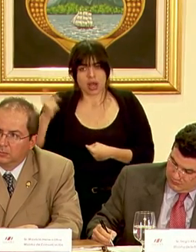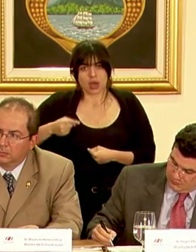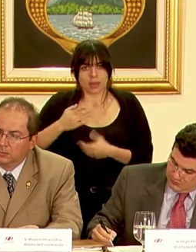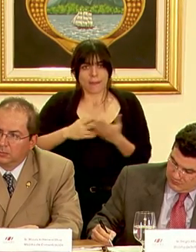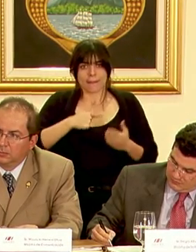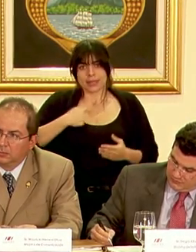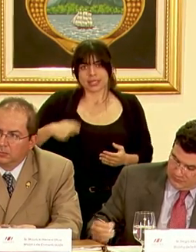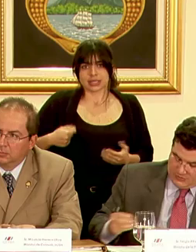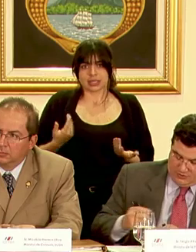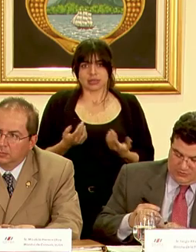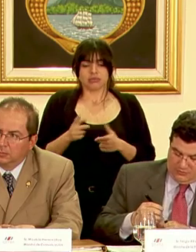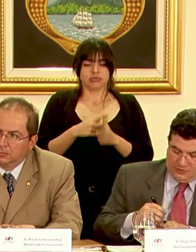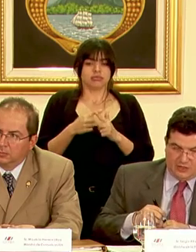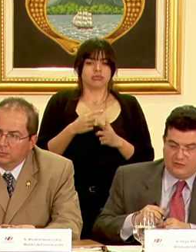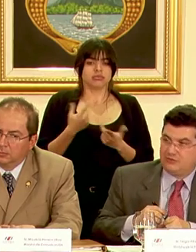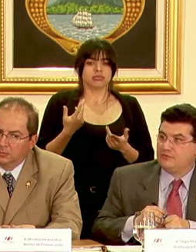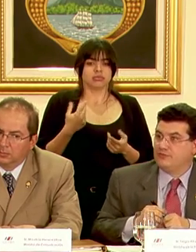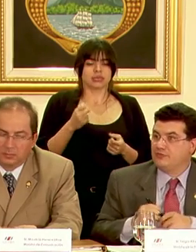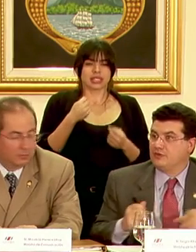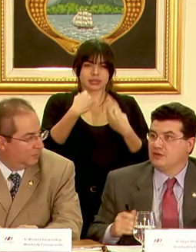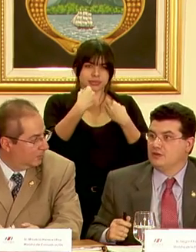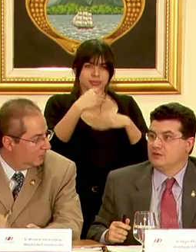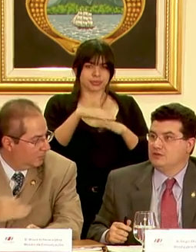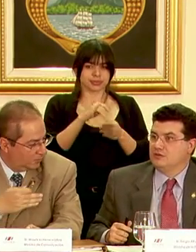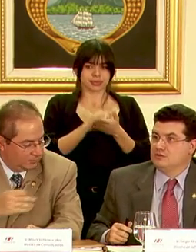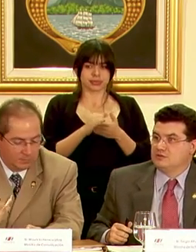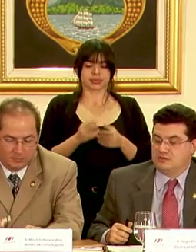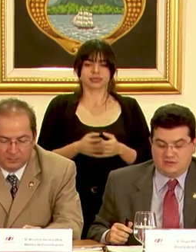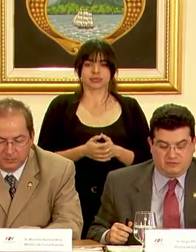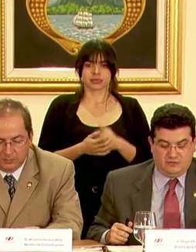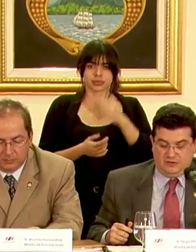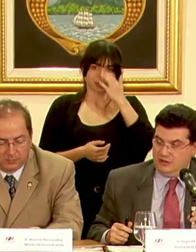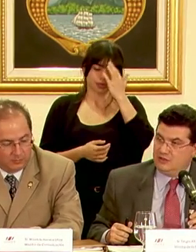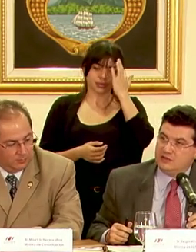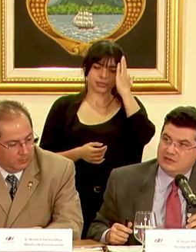del presidente no entendemos que fue lo que pasó en ese sentido